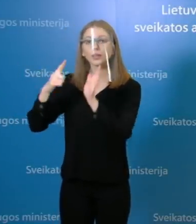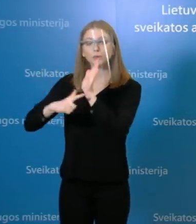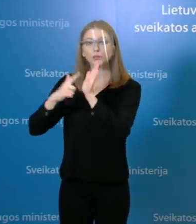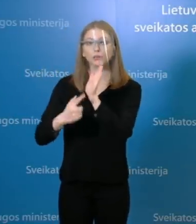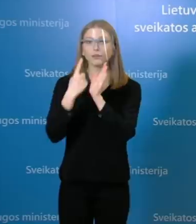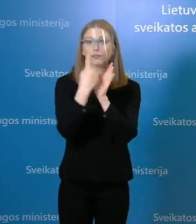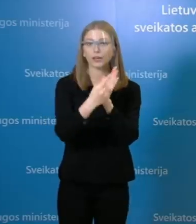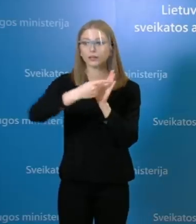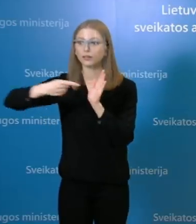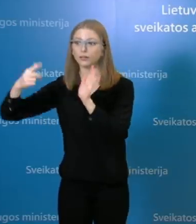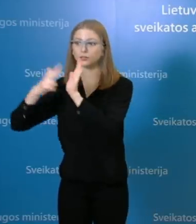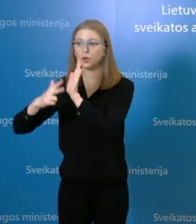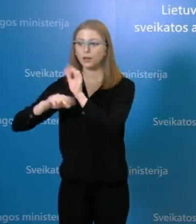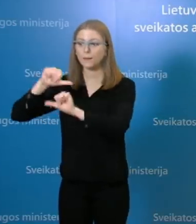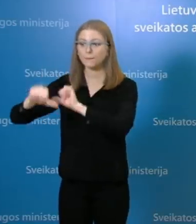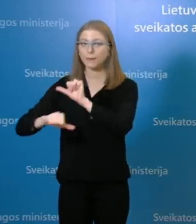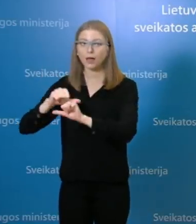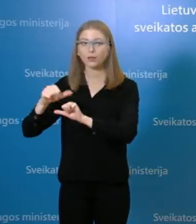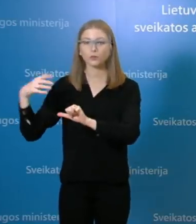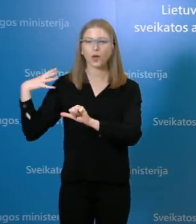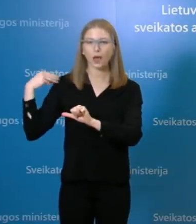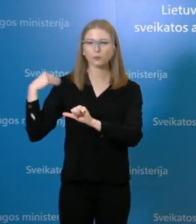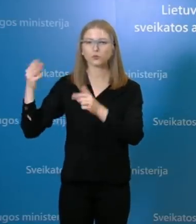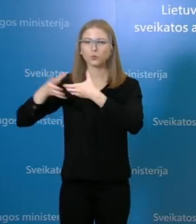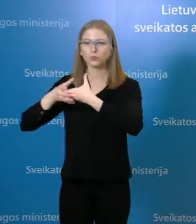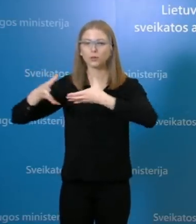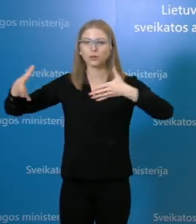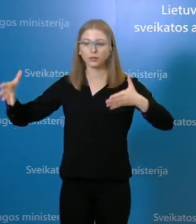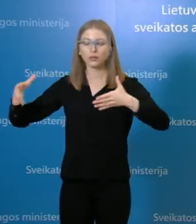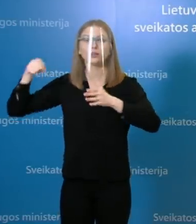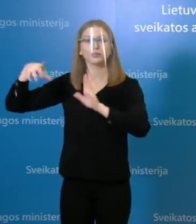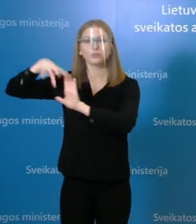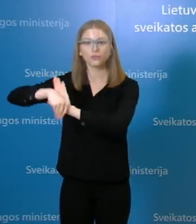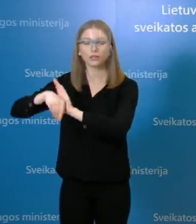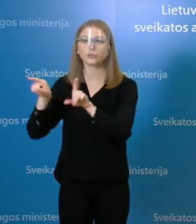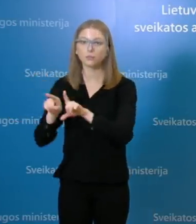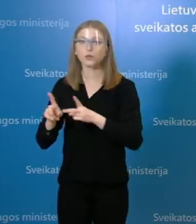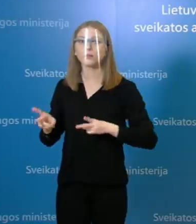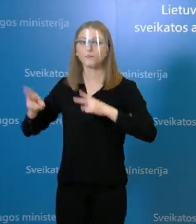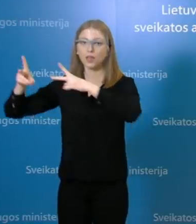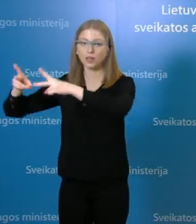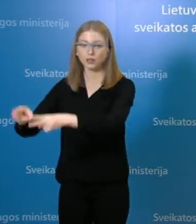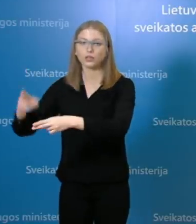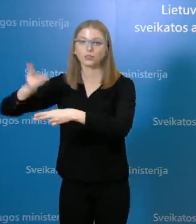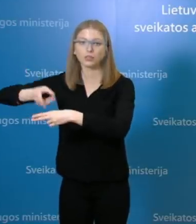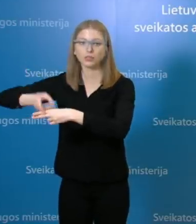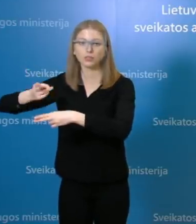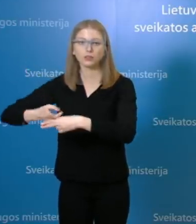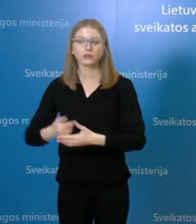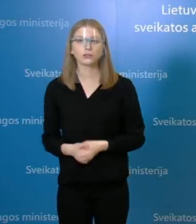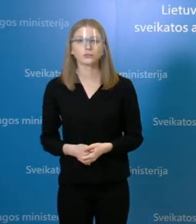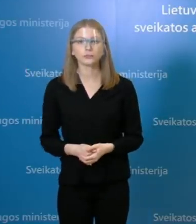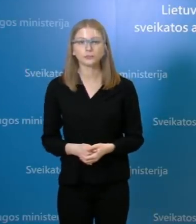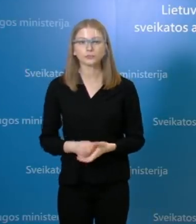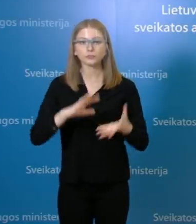80 metų amžiaus grupiai ir sirgo onkologinę lygą. Mirė dėl kitų priežašių asmenys